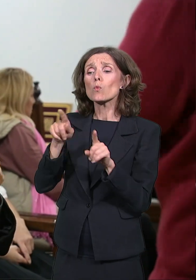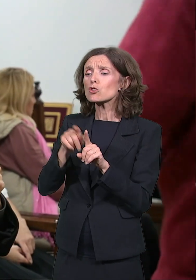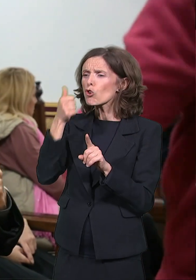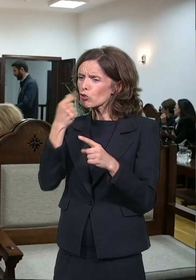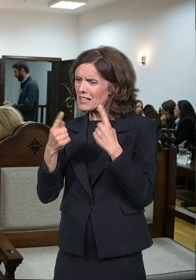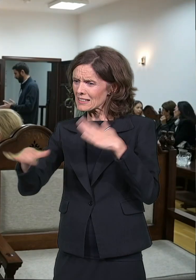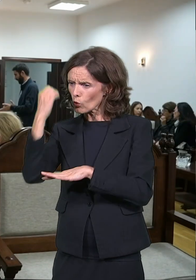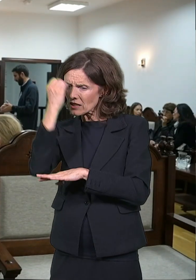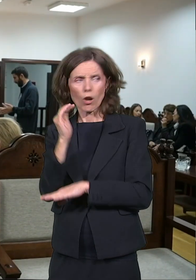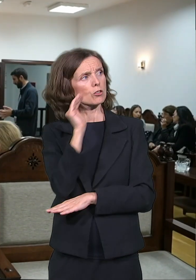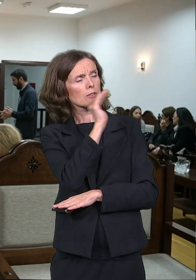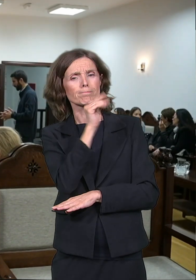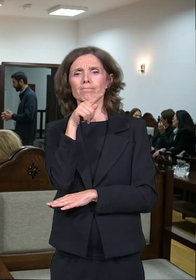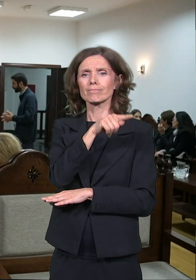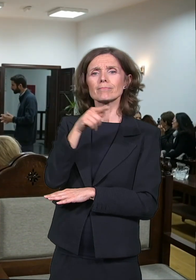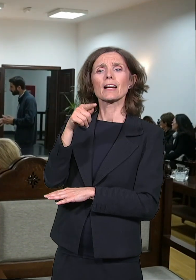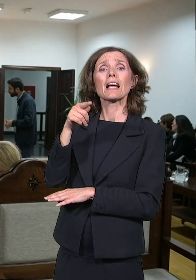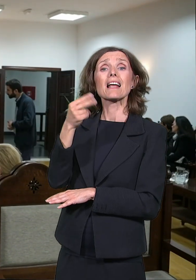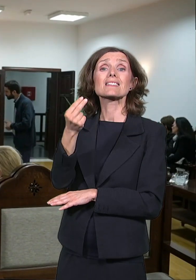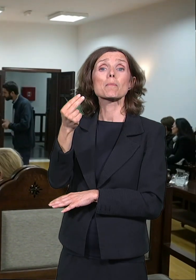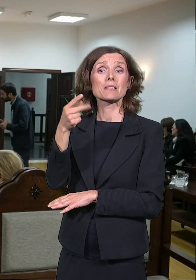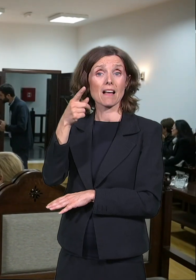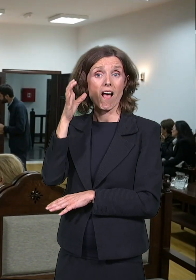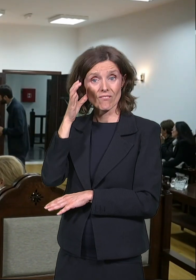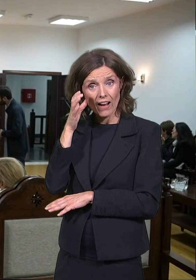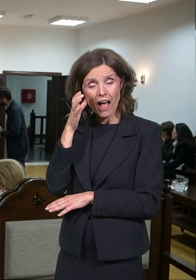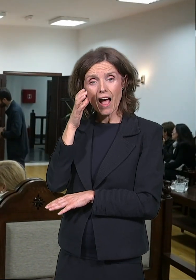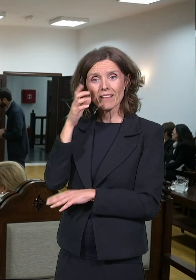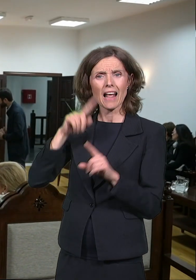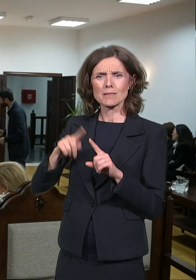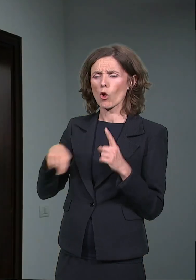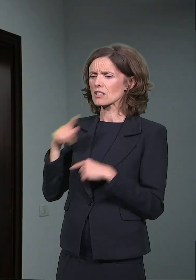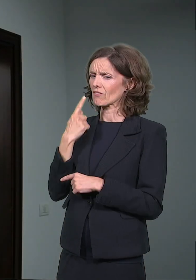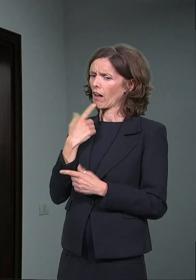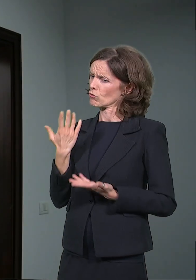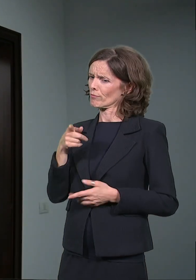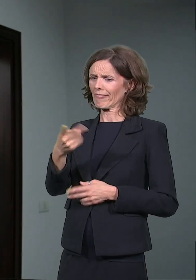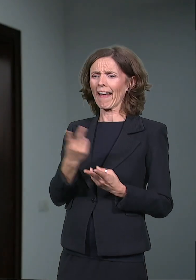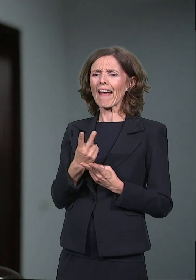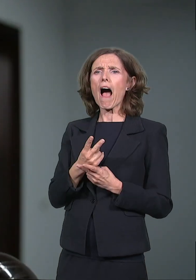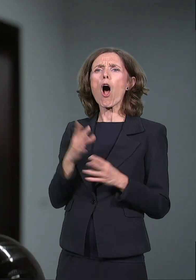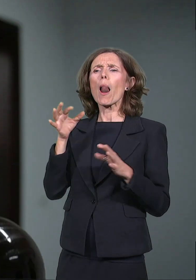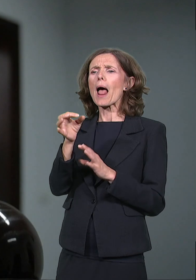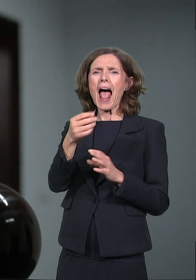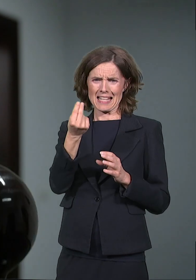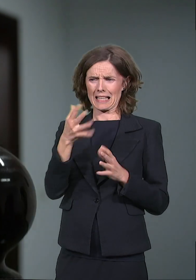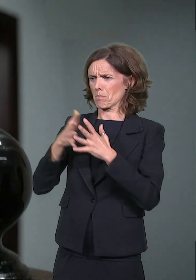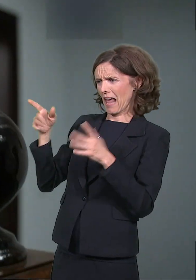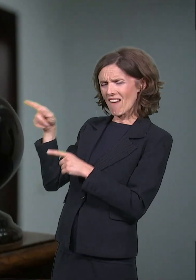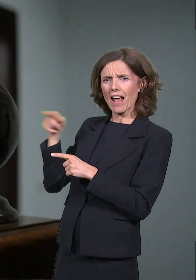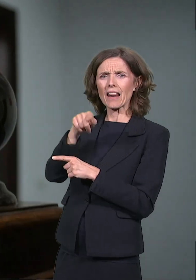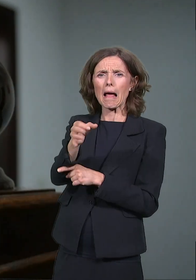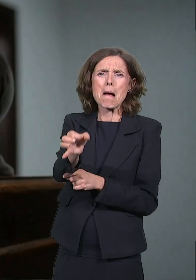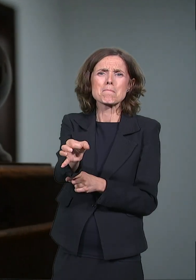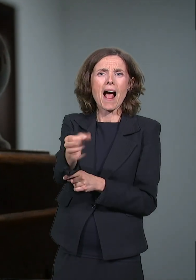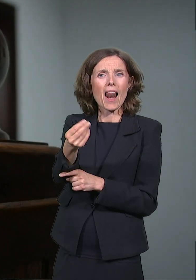stanju u Kosovskom bilanjetu. Zbog takve uloge nazivali su je i malom Srbijom, a u mašti nekih Arnauta i Turaka rodila